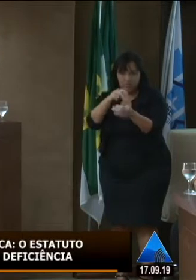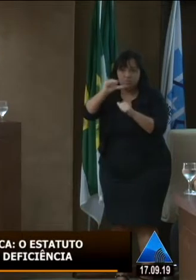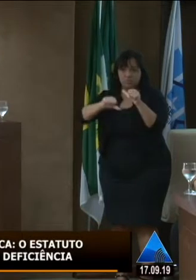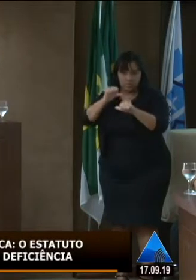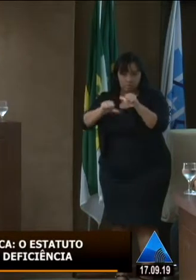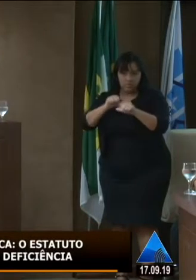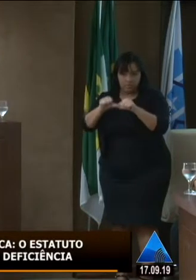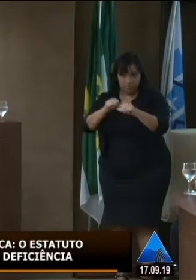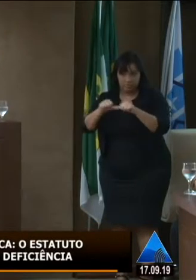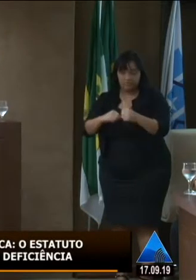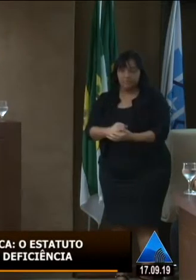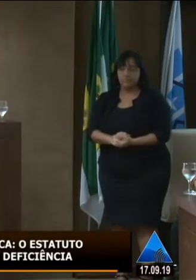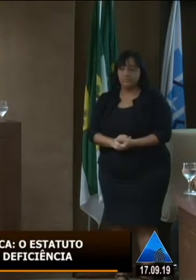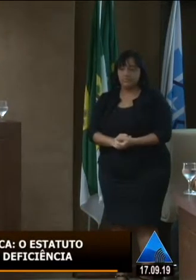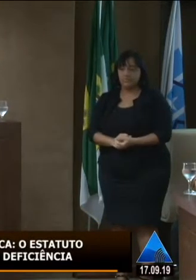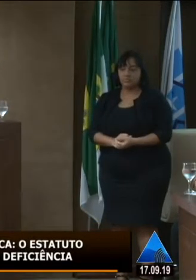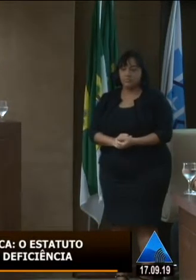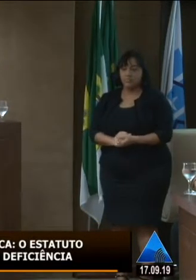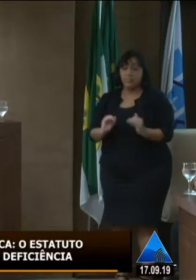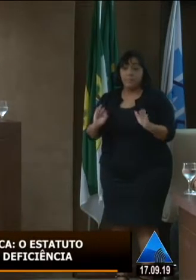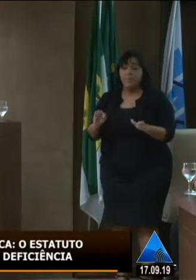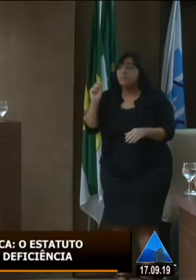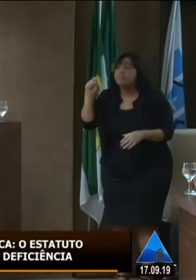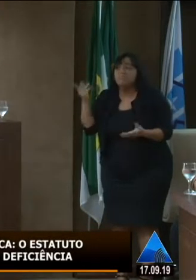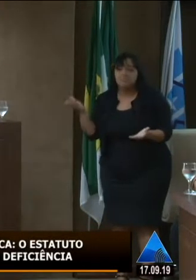pessoa com deficiência. Mas o que é isso?